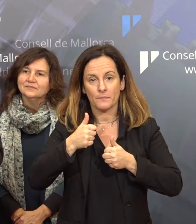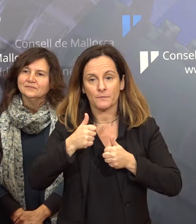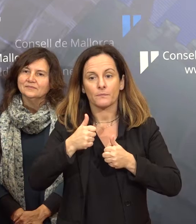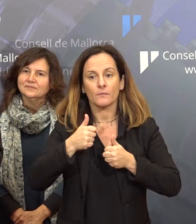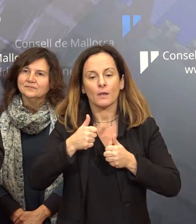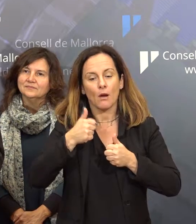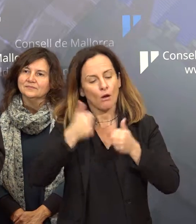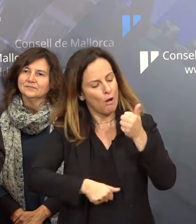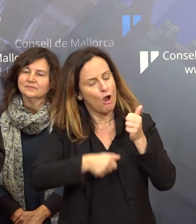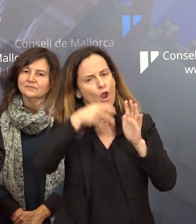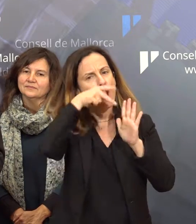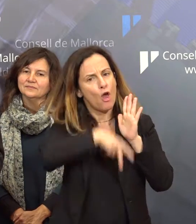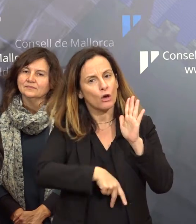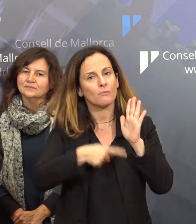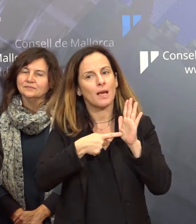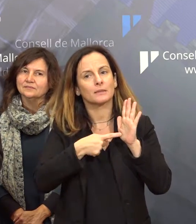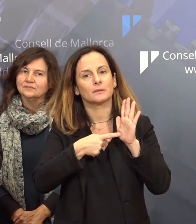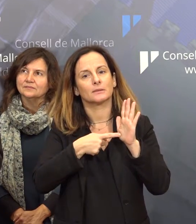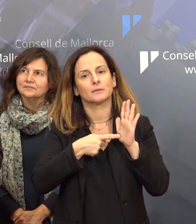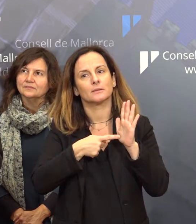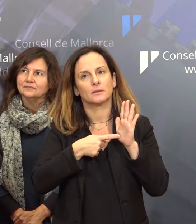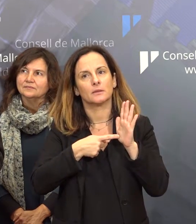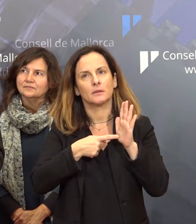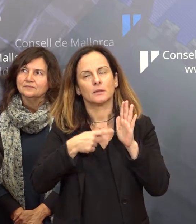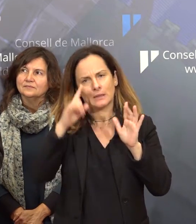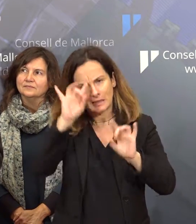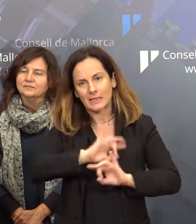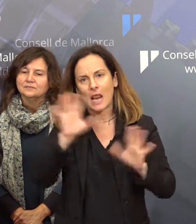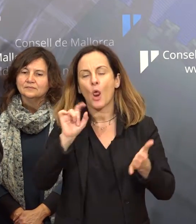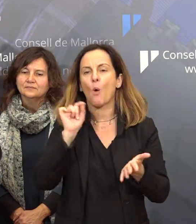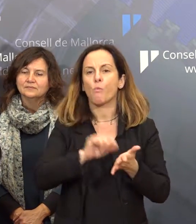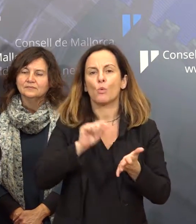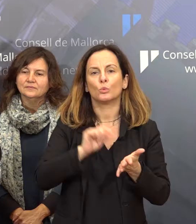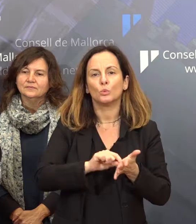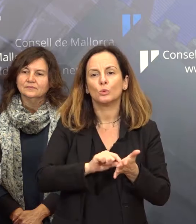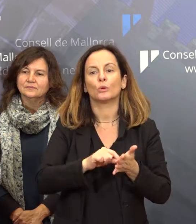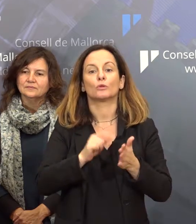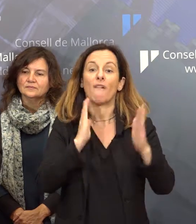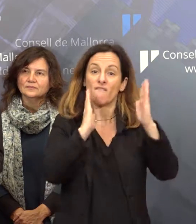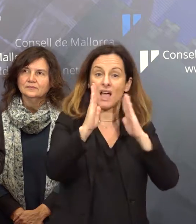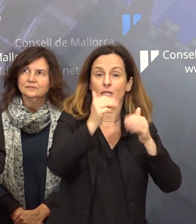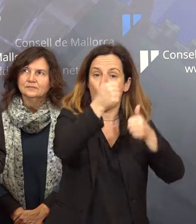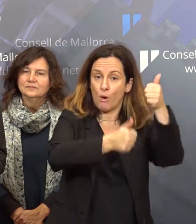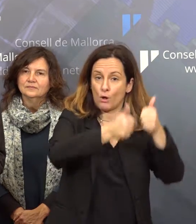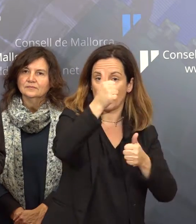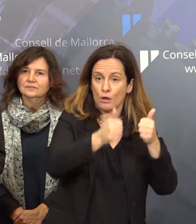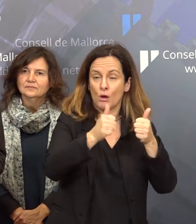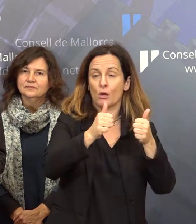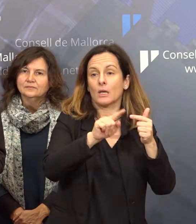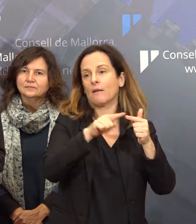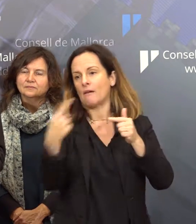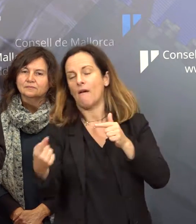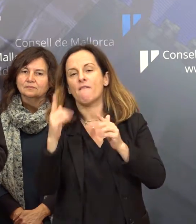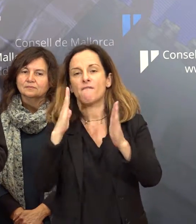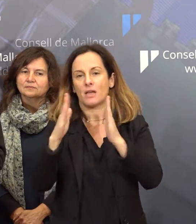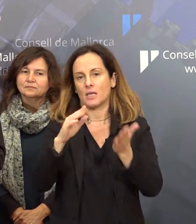'establirà el percentatge de puntuació que s'adonarà tant a la fase d'oposició com a la fase de concurs